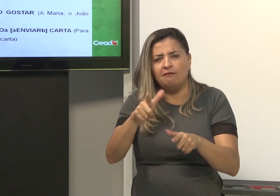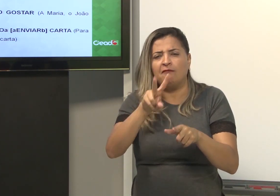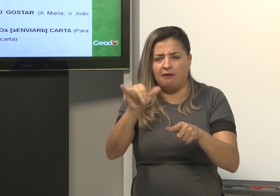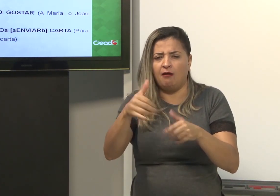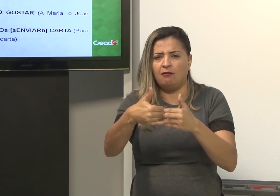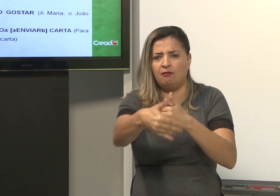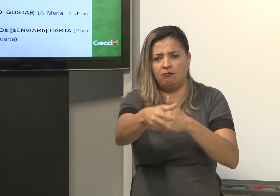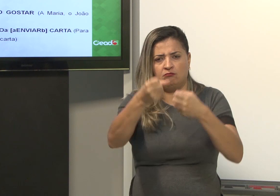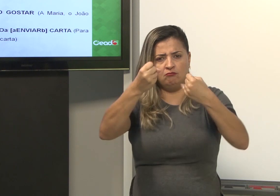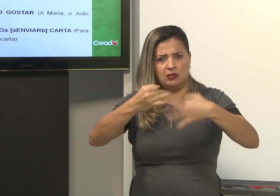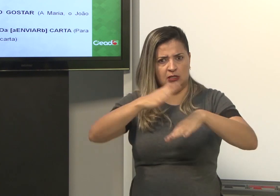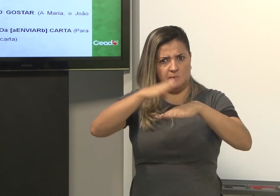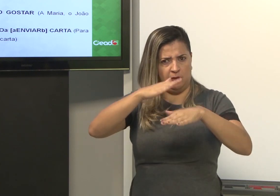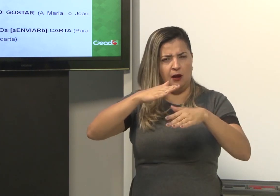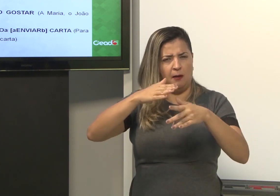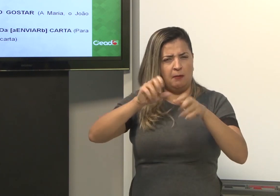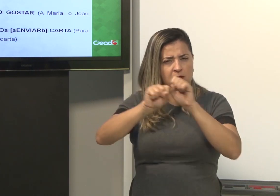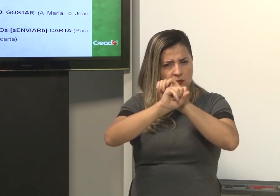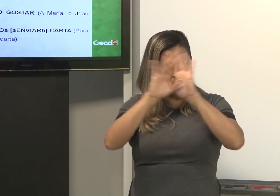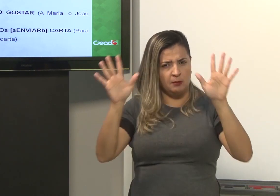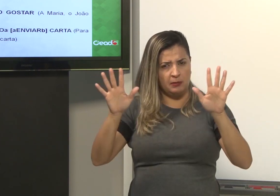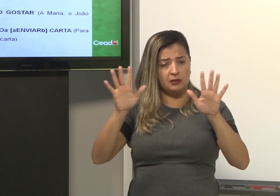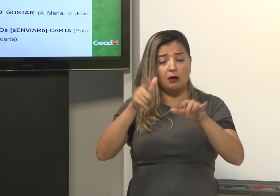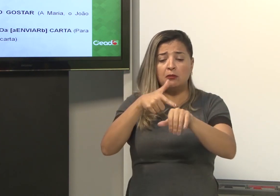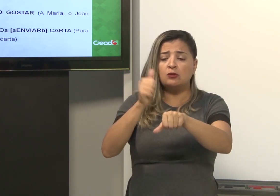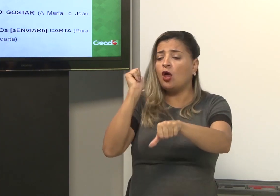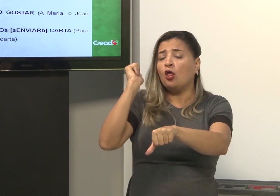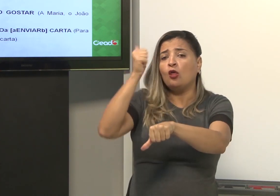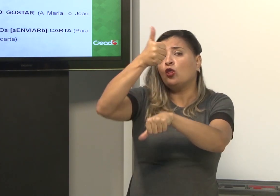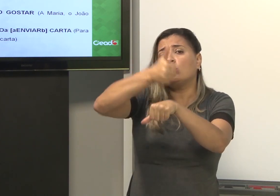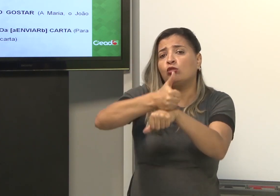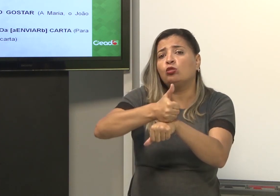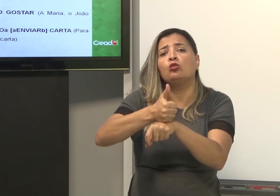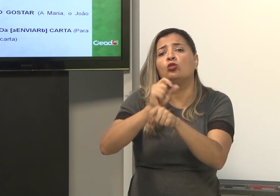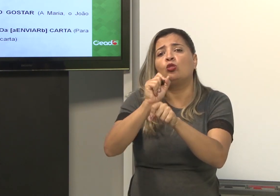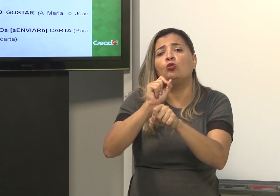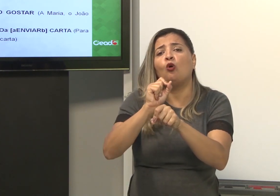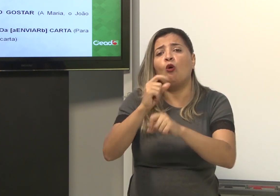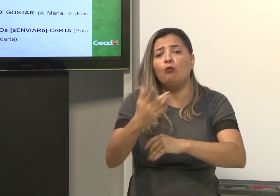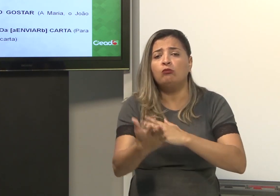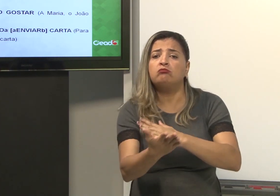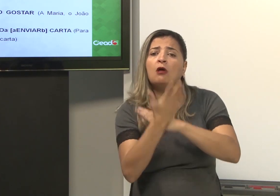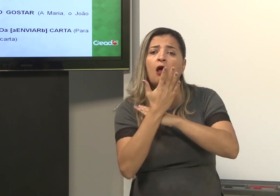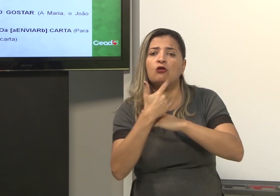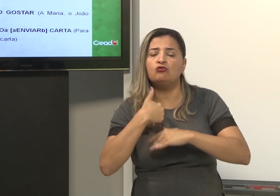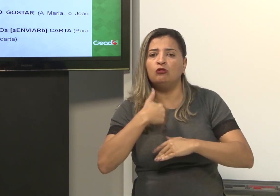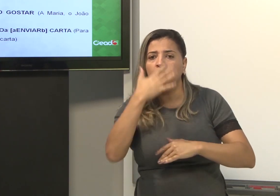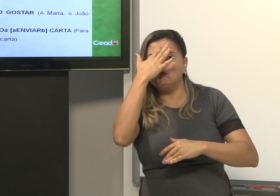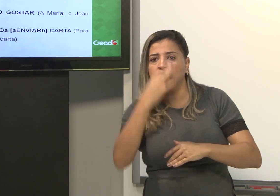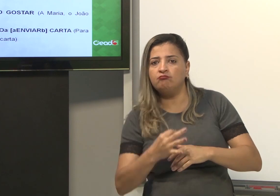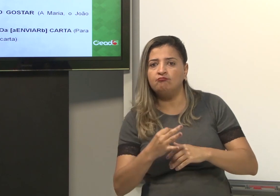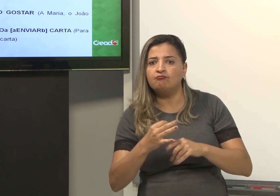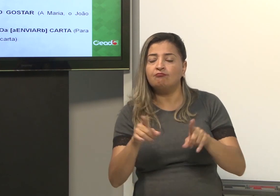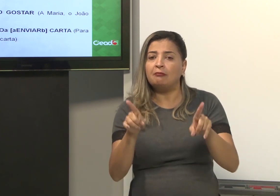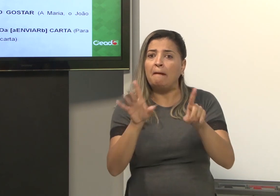Nós vamos falar no decorrer da aula também sobre ele, para ficar mais claro. Mas, que seria o tópico? Vai me ajudar.